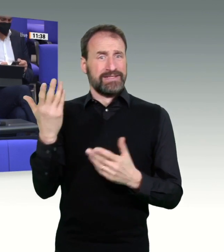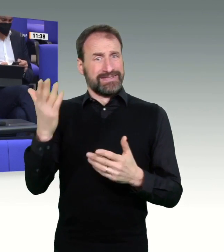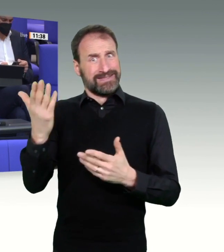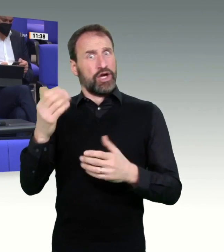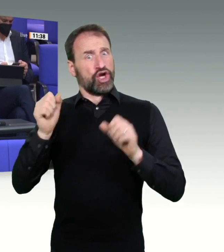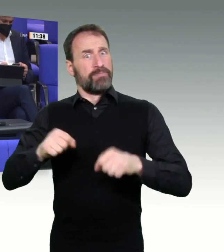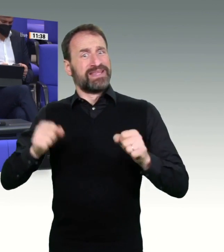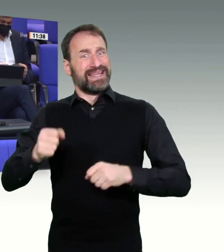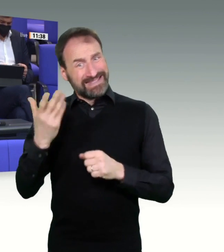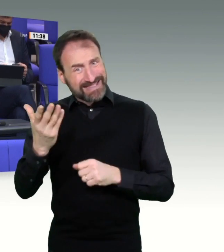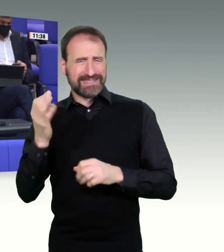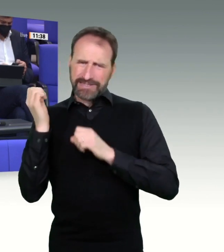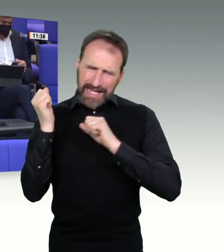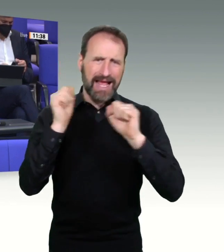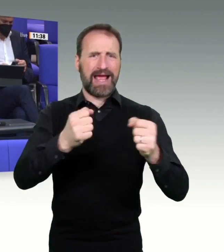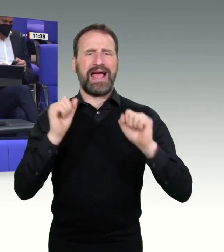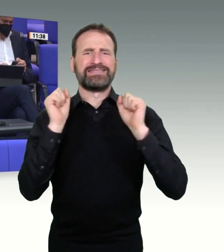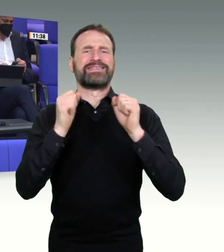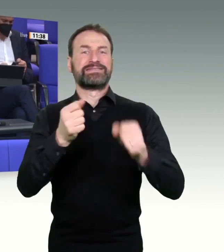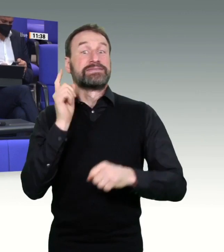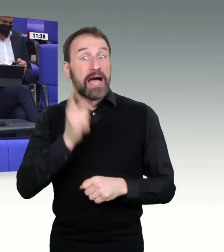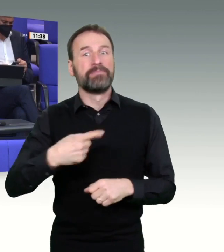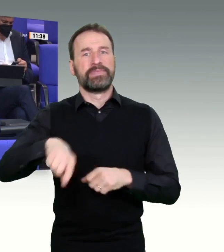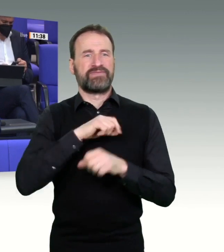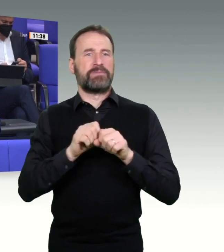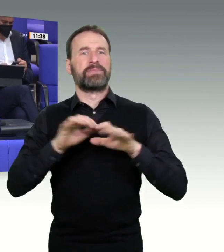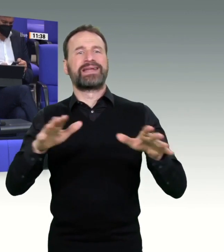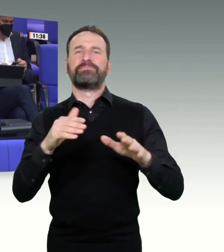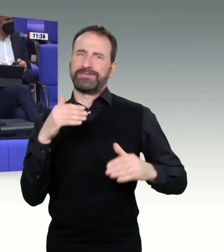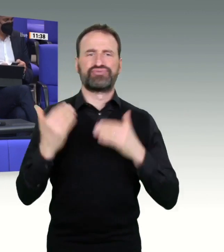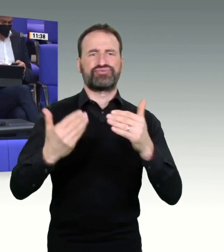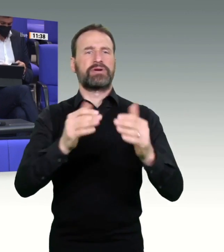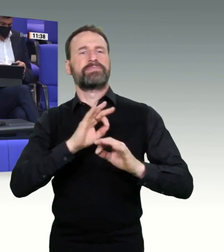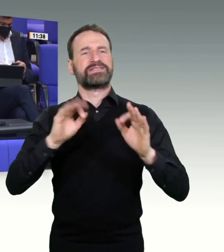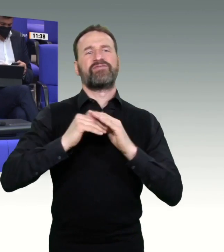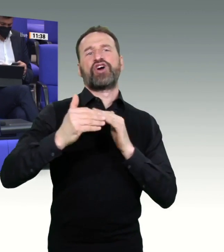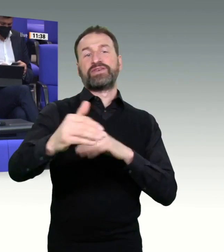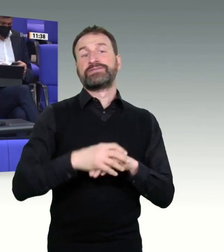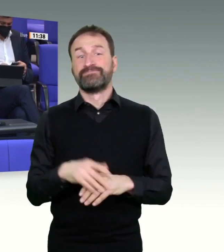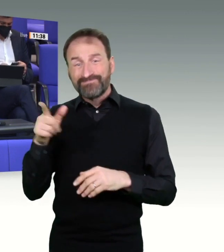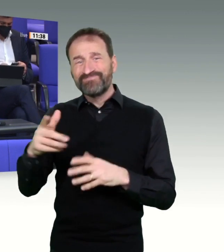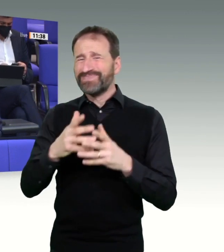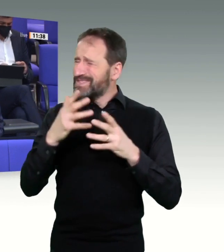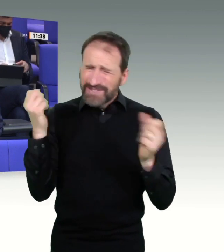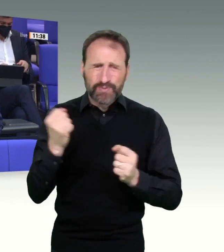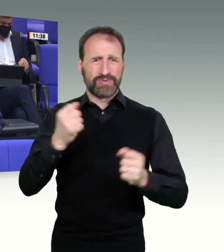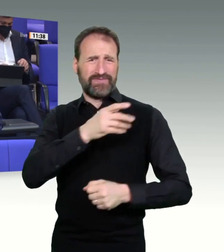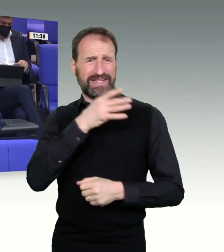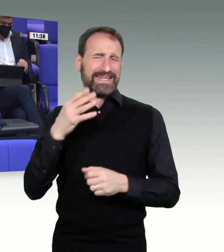kreativen, durchsetzungsstarken Minister haben. Da können manche Landesministerinnen und Minister noch